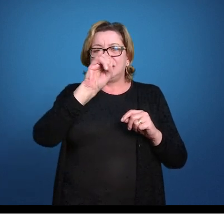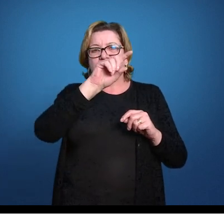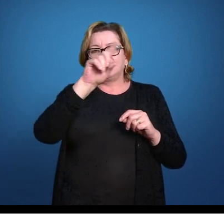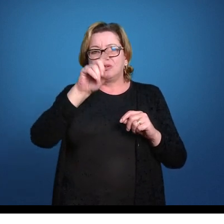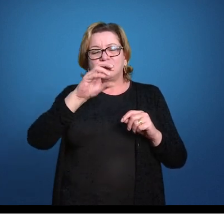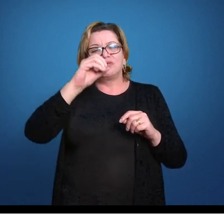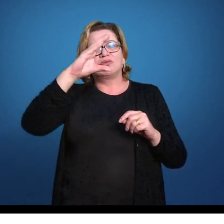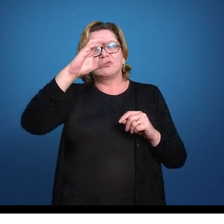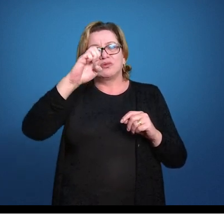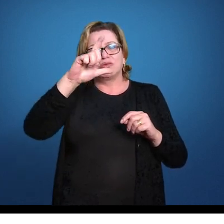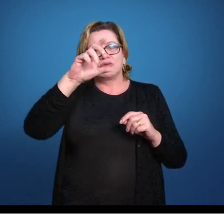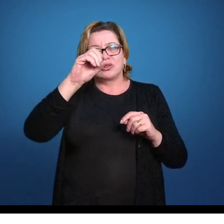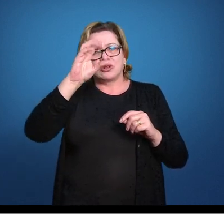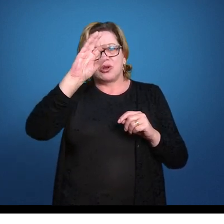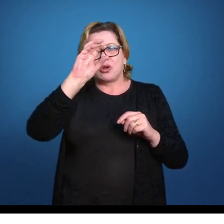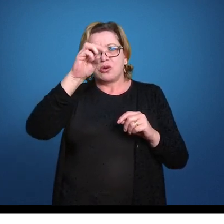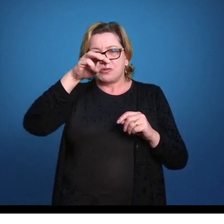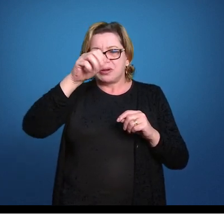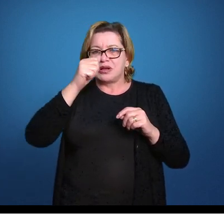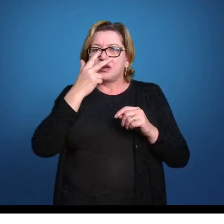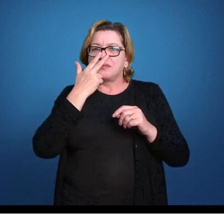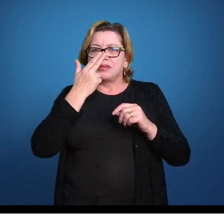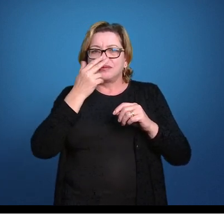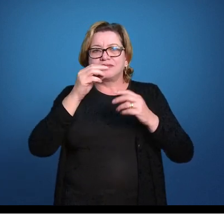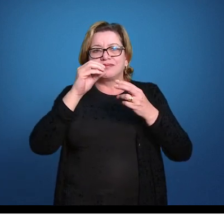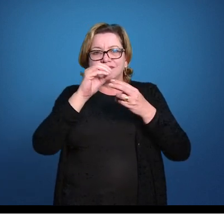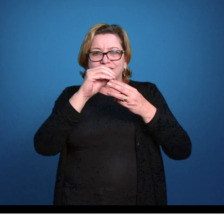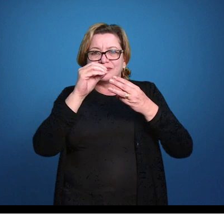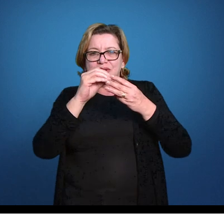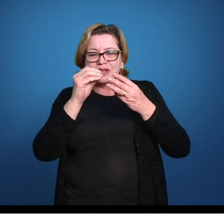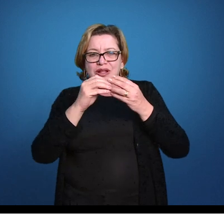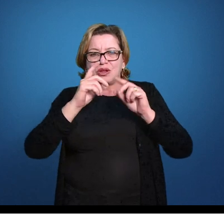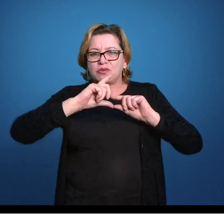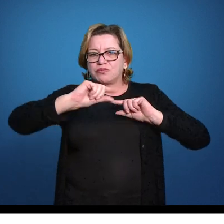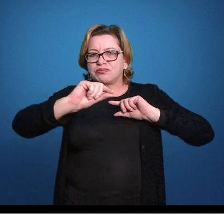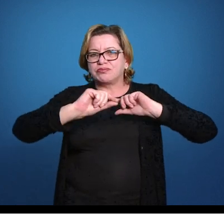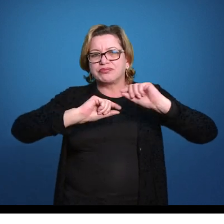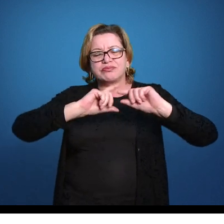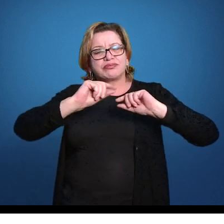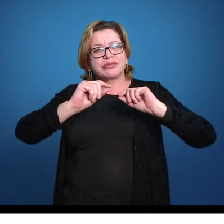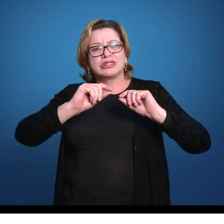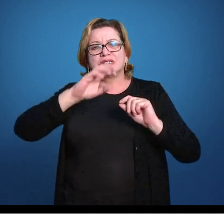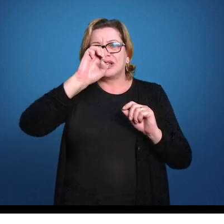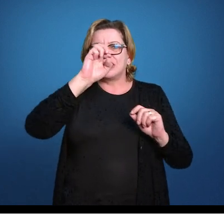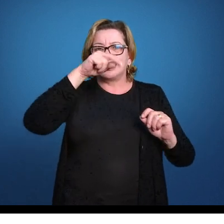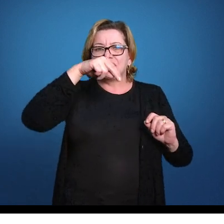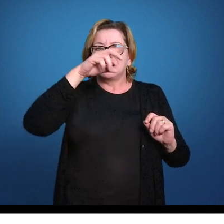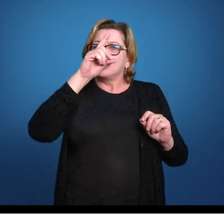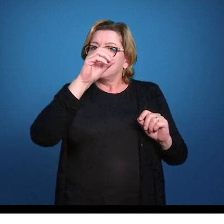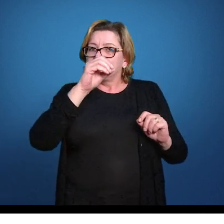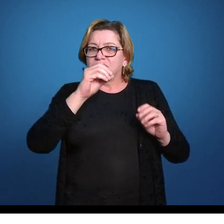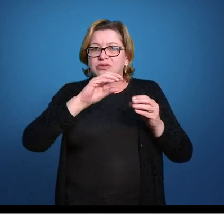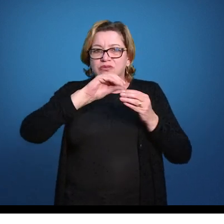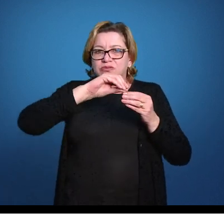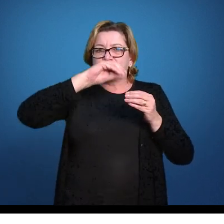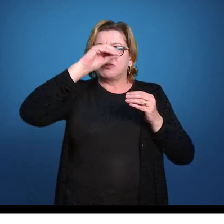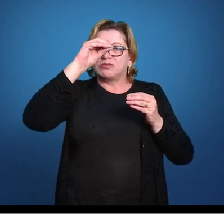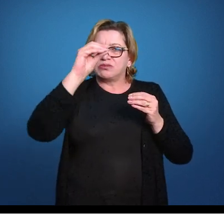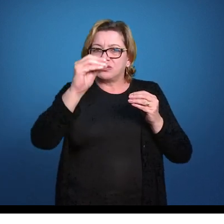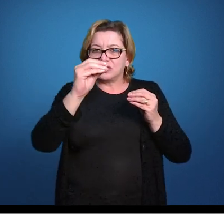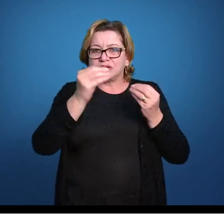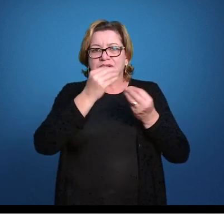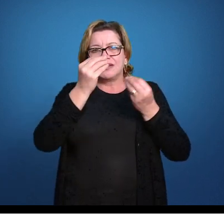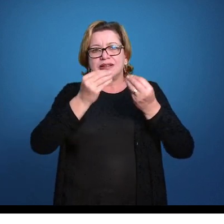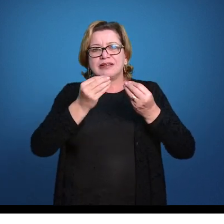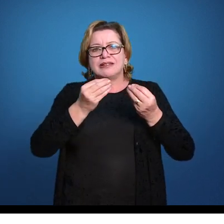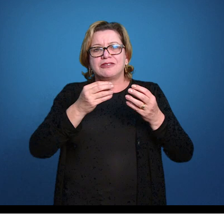é aquela fuga das células da endoderme, a migração delas da